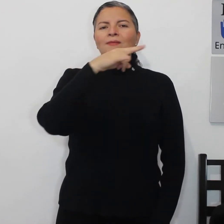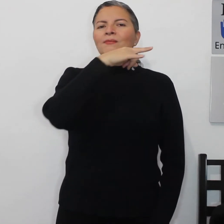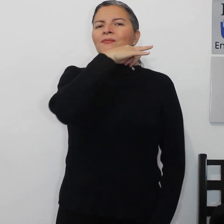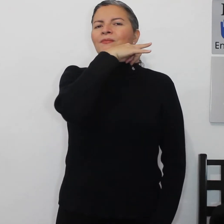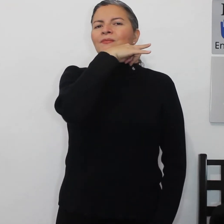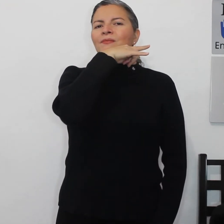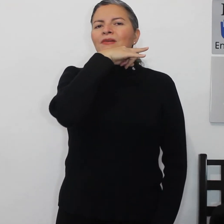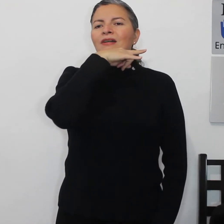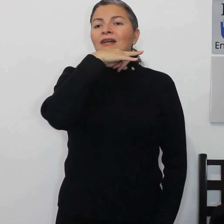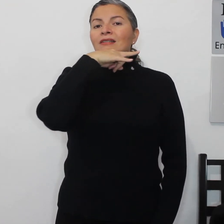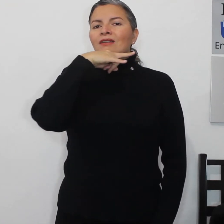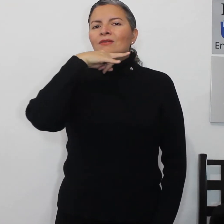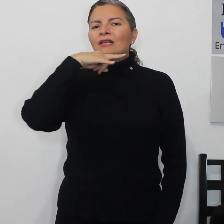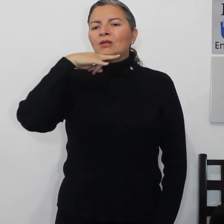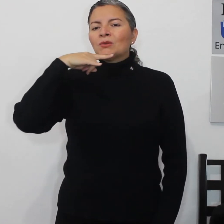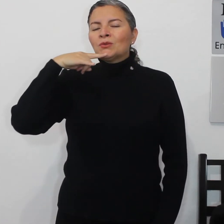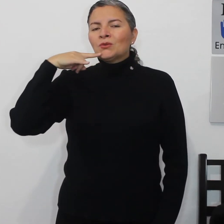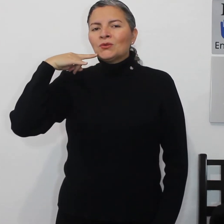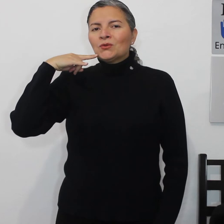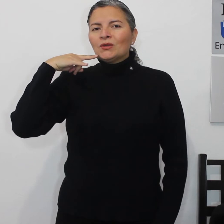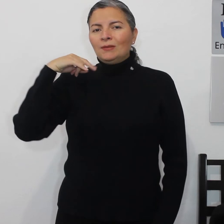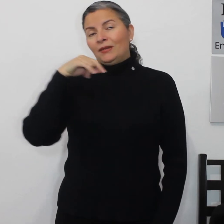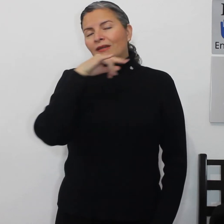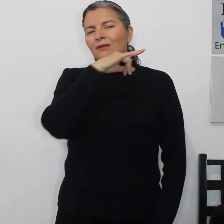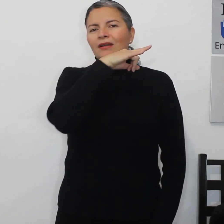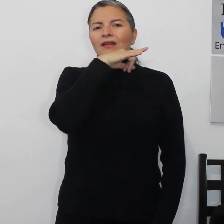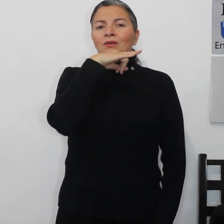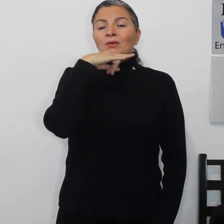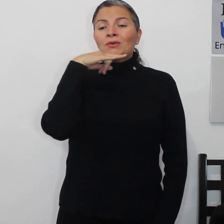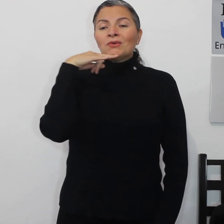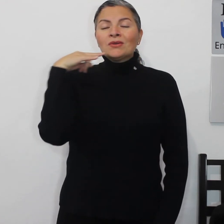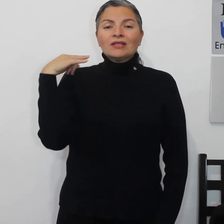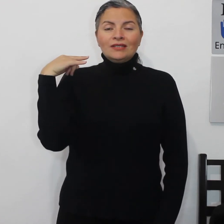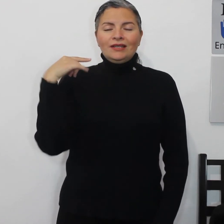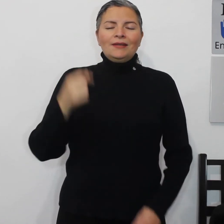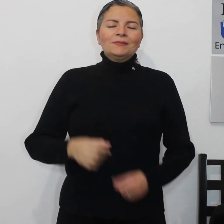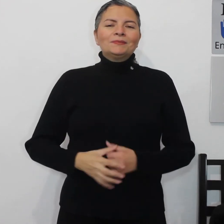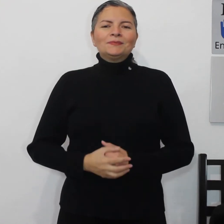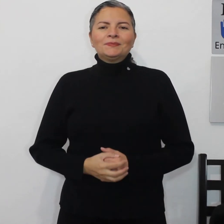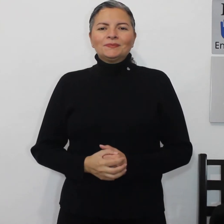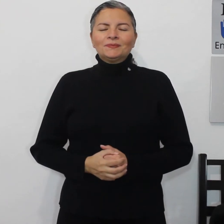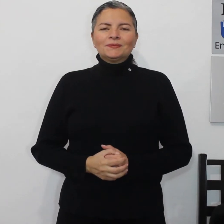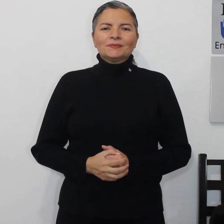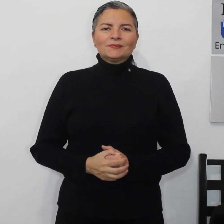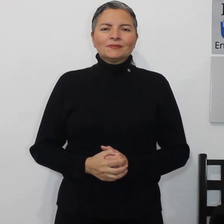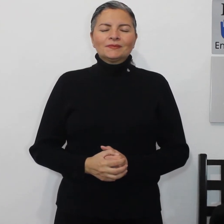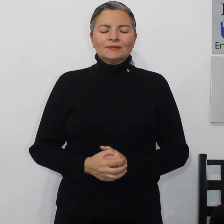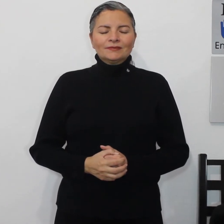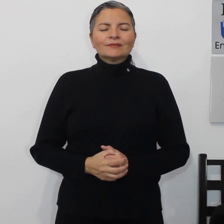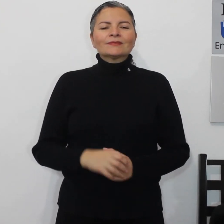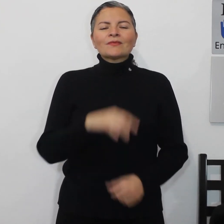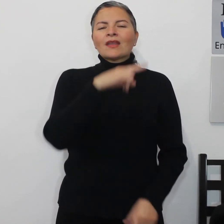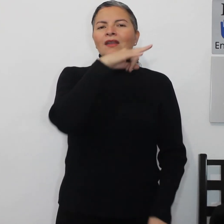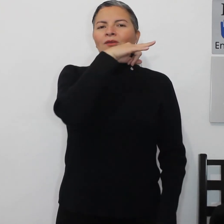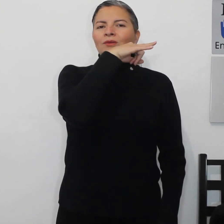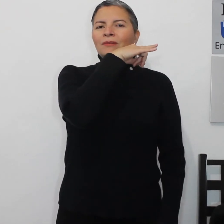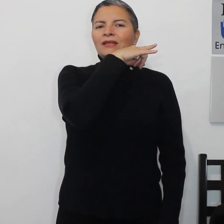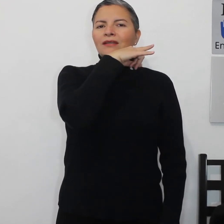hacia afuera y pica ¿verdad? chile chile poblano nuevamente